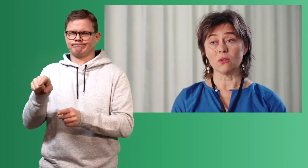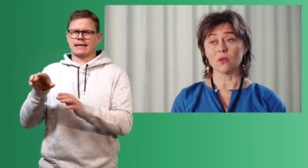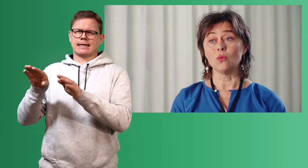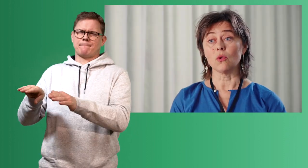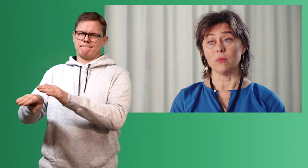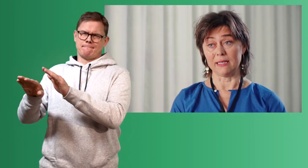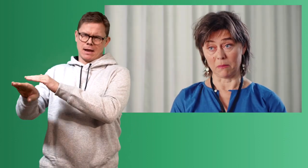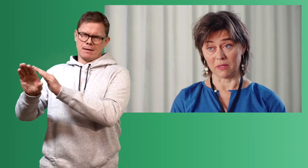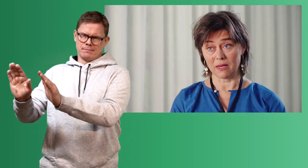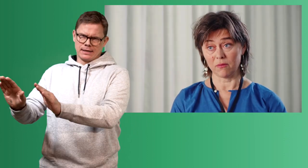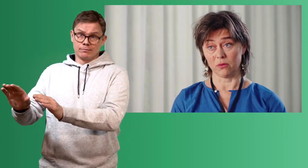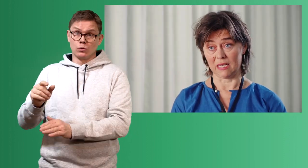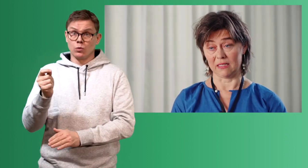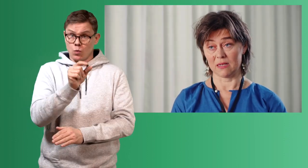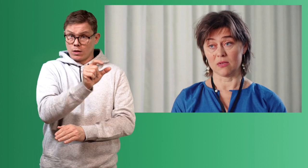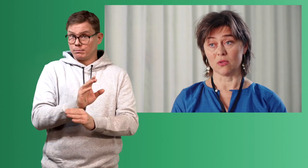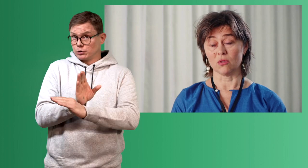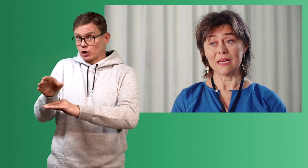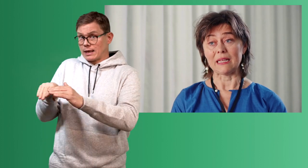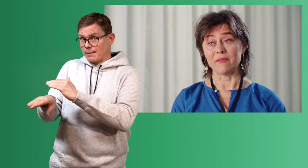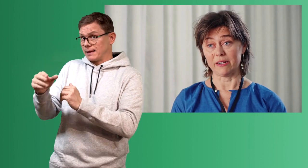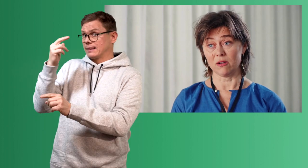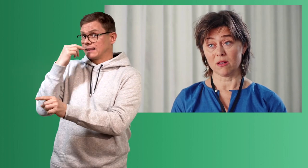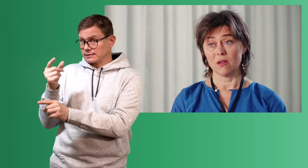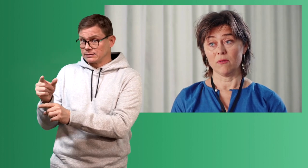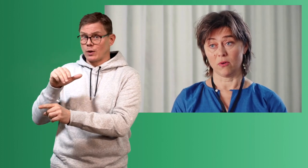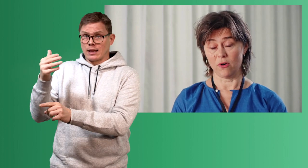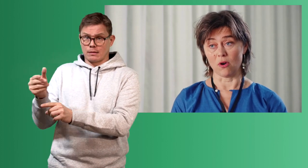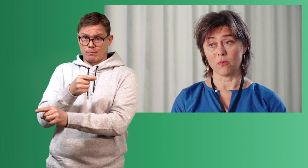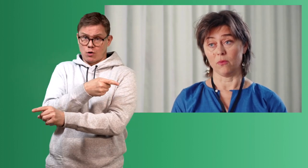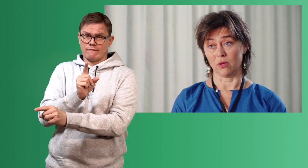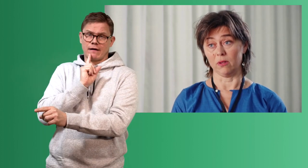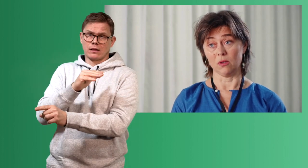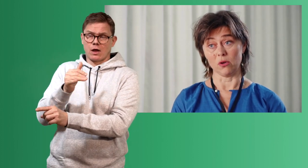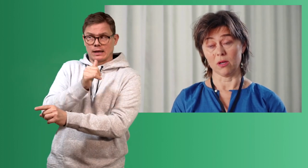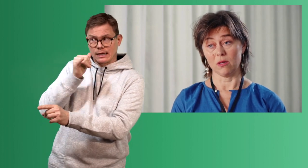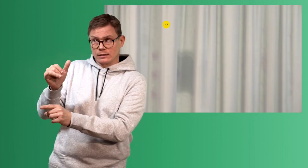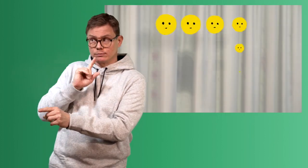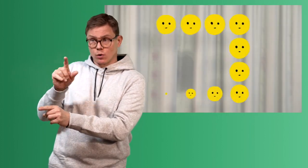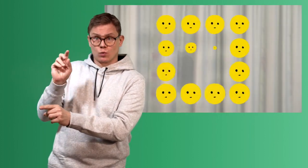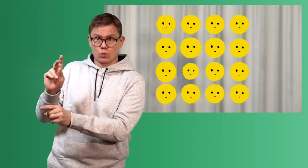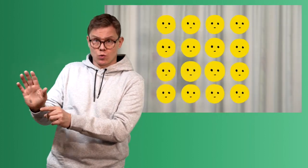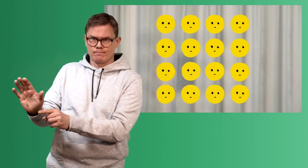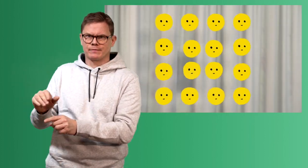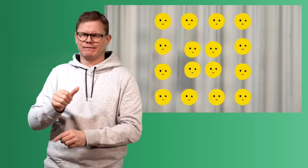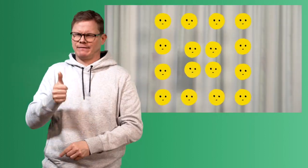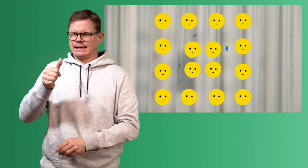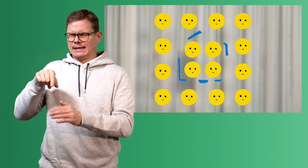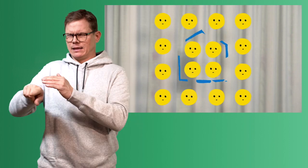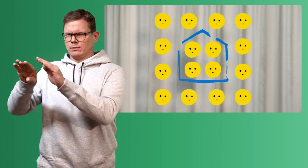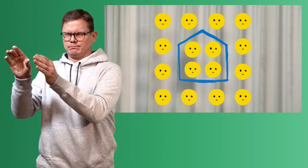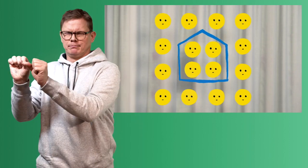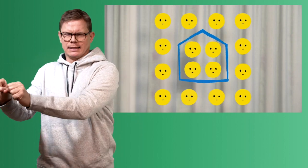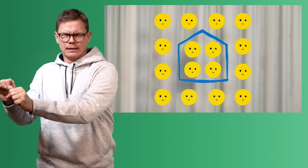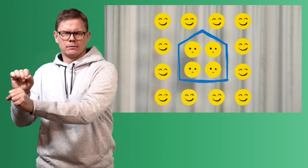Og da er det sånn at noen kommer hjem til deg for å teste, og også ringer hver dag for å følge opp hvordan det går. Og så er det veldig viktig